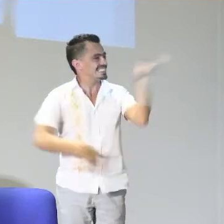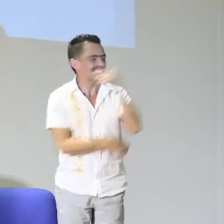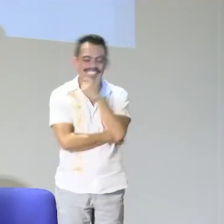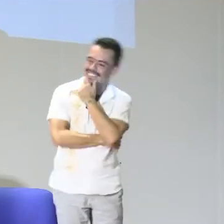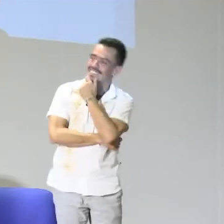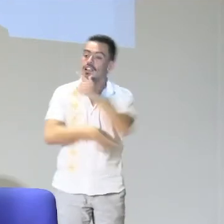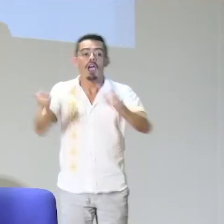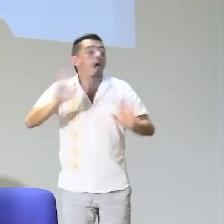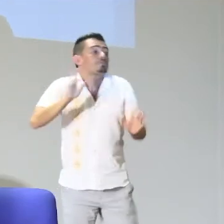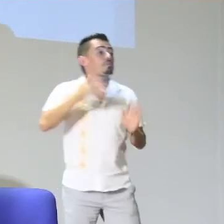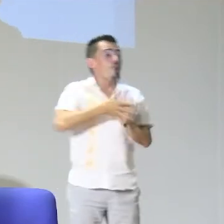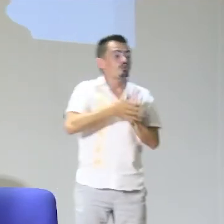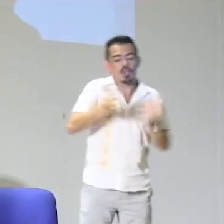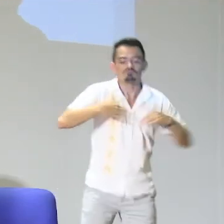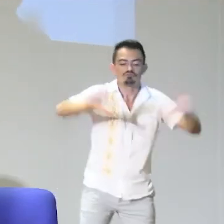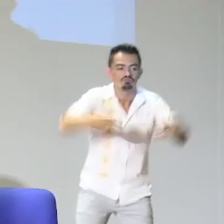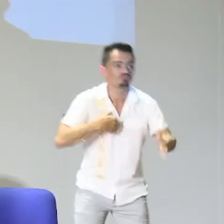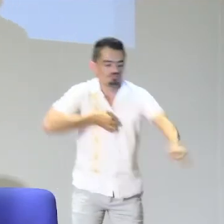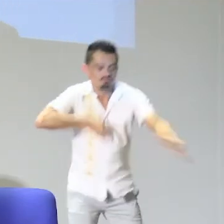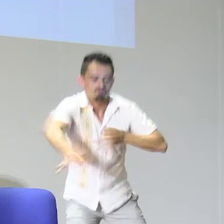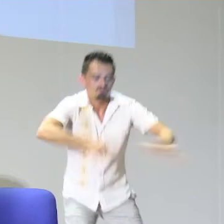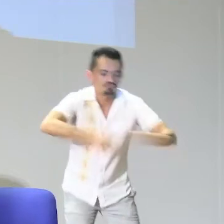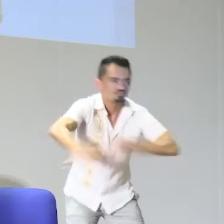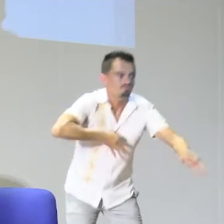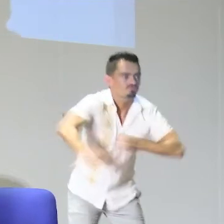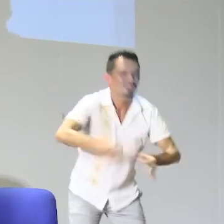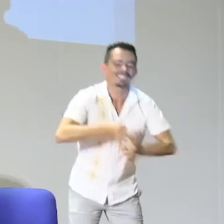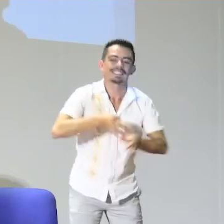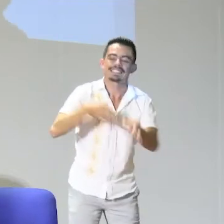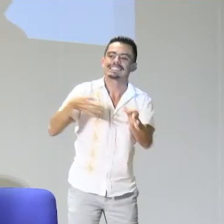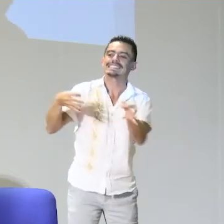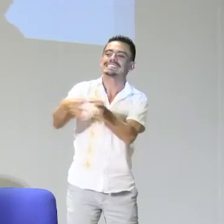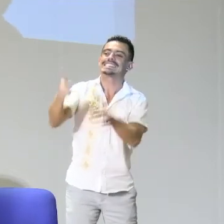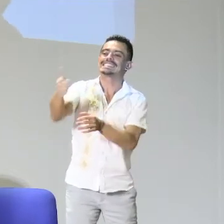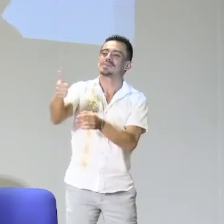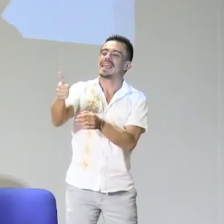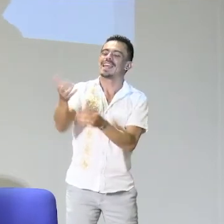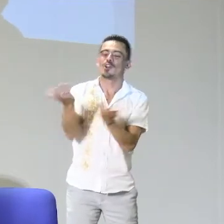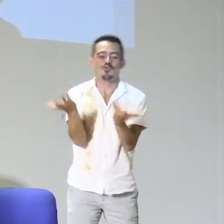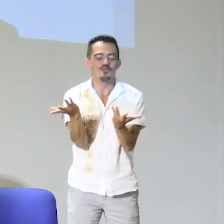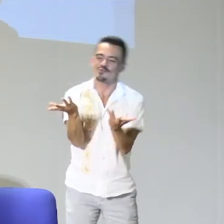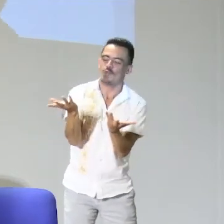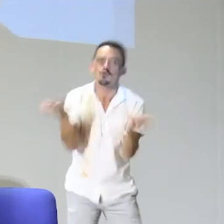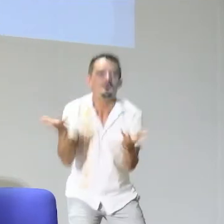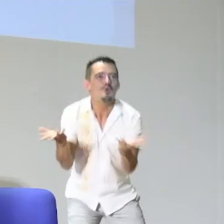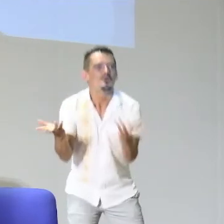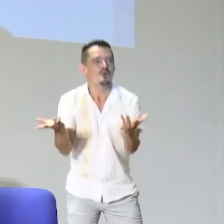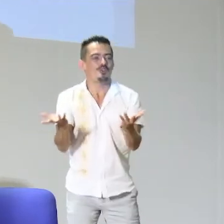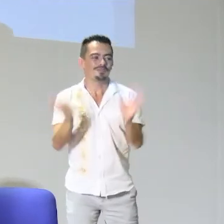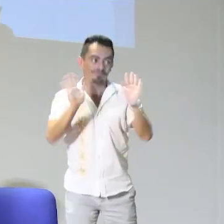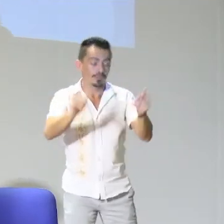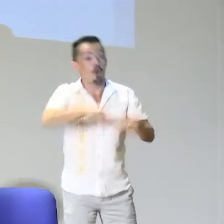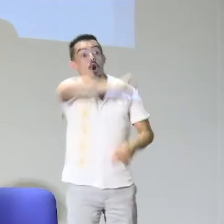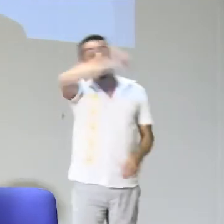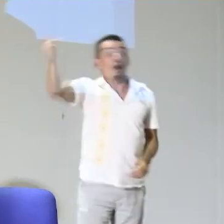Entonces, también a veces vemos que el modelo lo que hace son expansiones como si fuera un intérprete, y eso tampoco es apropiado para el modelo